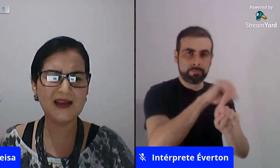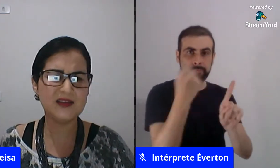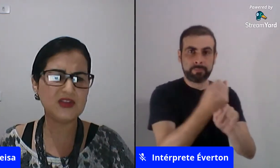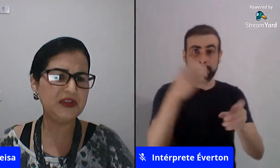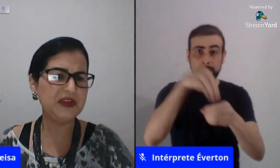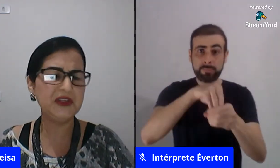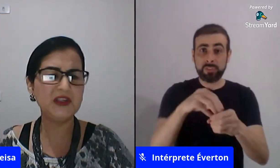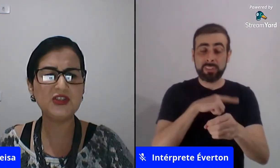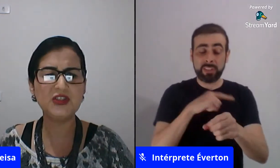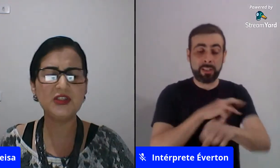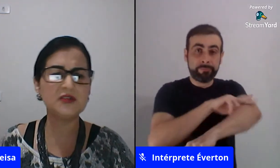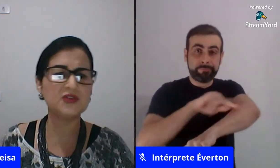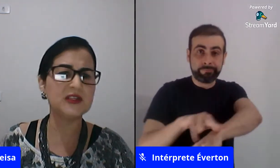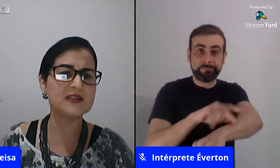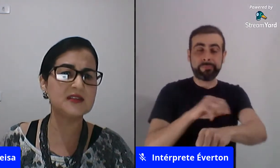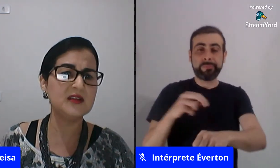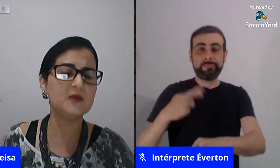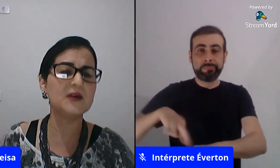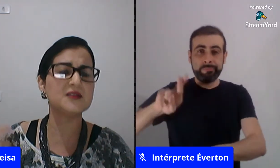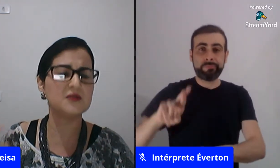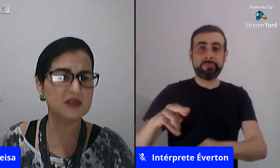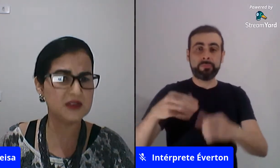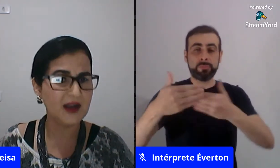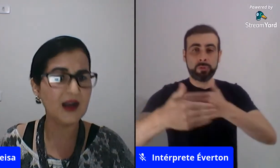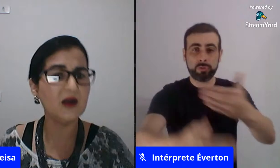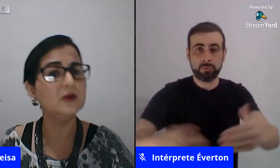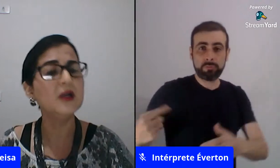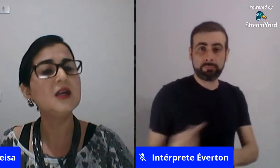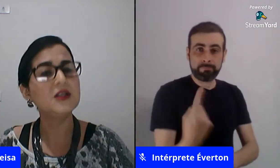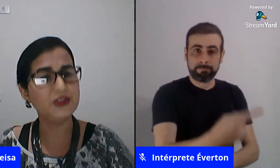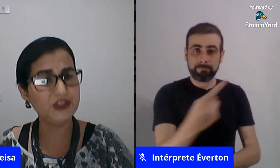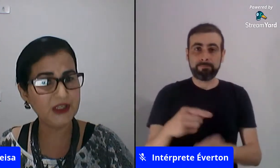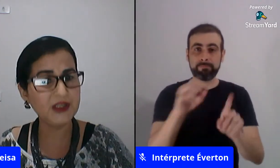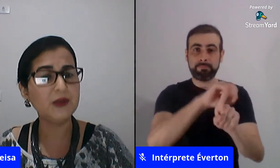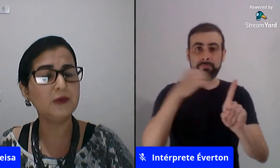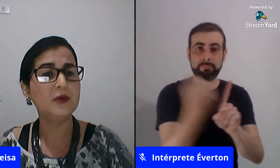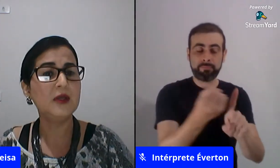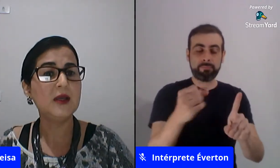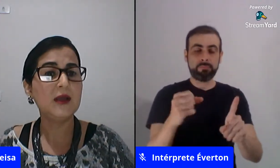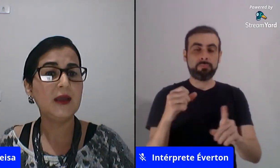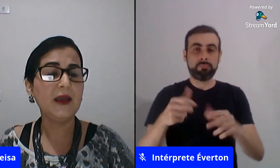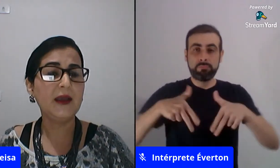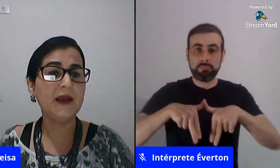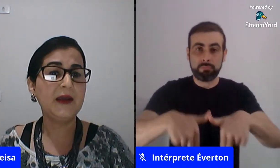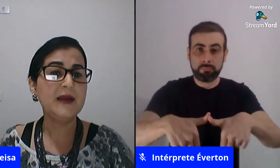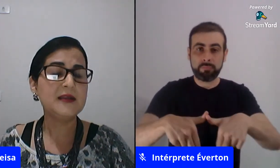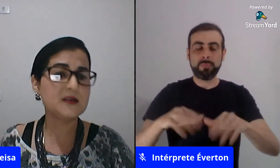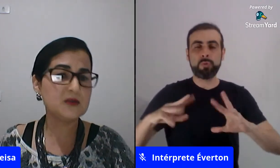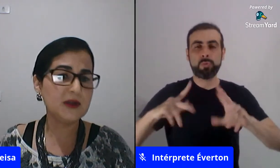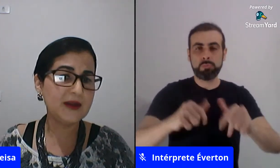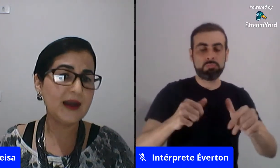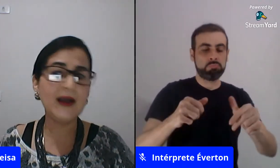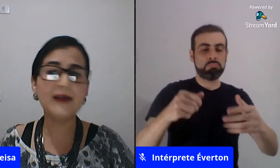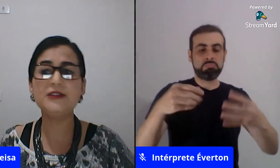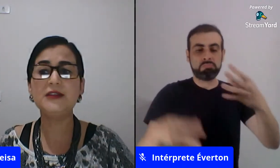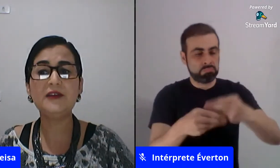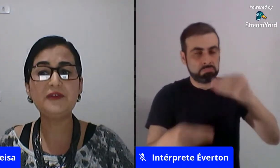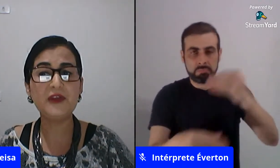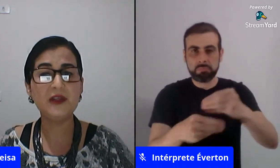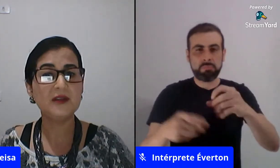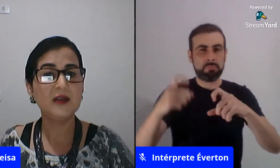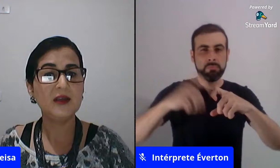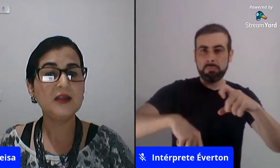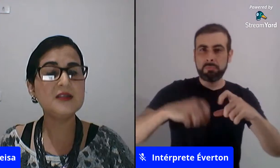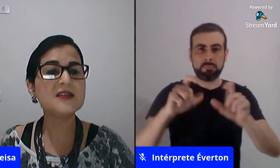vocês raça etnia religião geração classe social gênero sexualidade